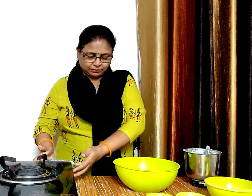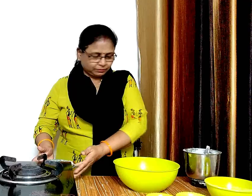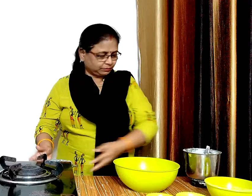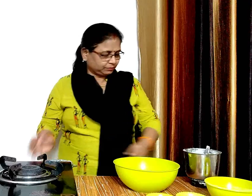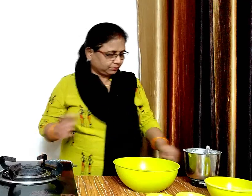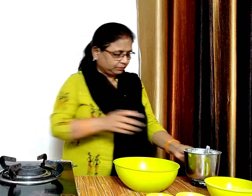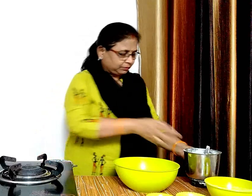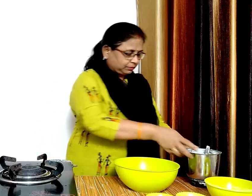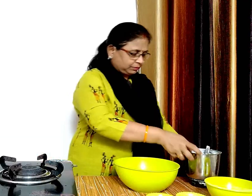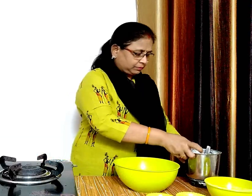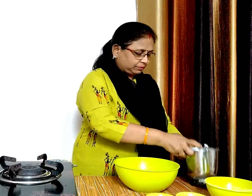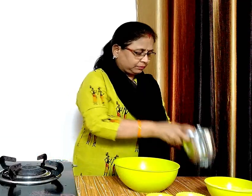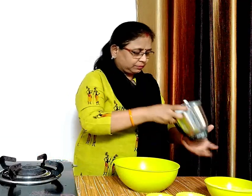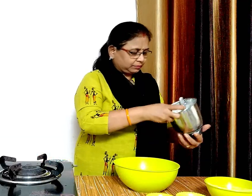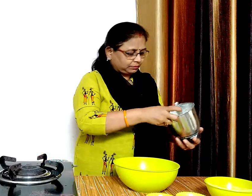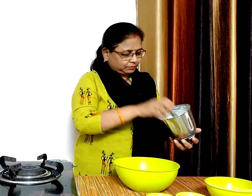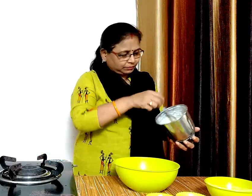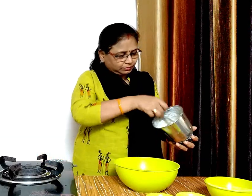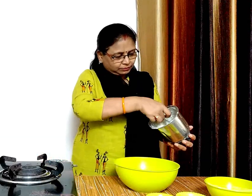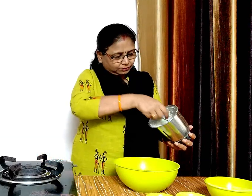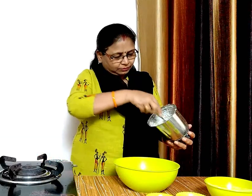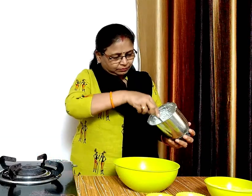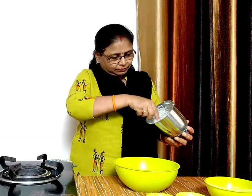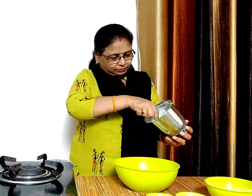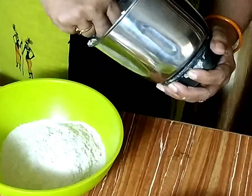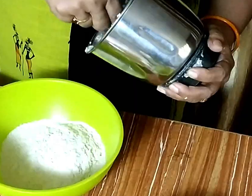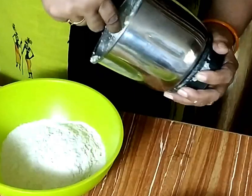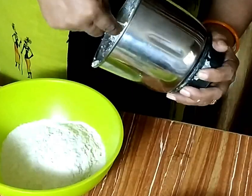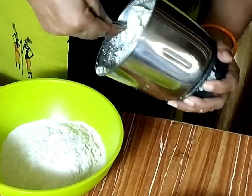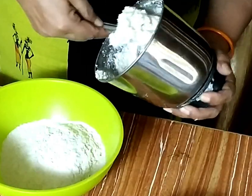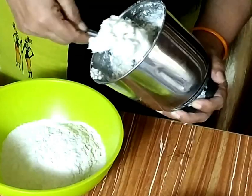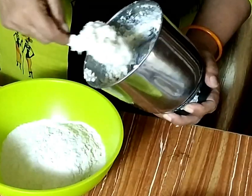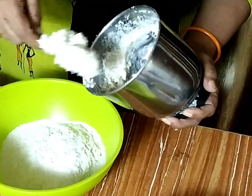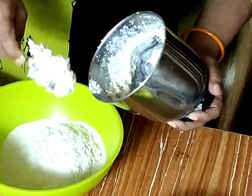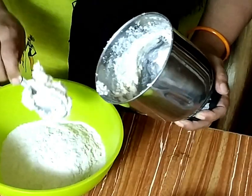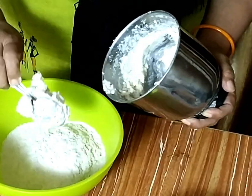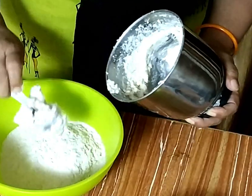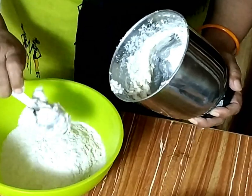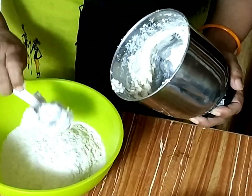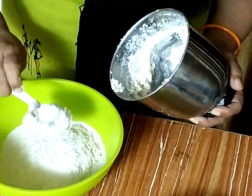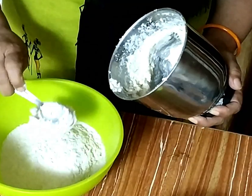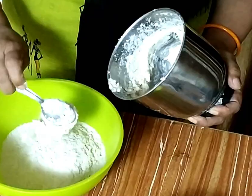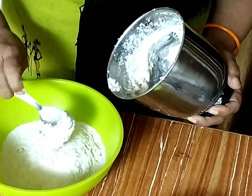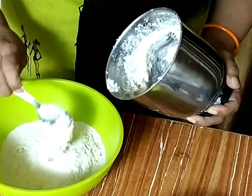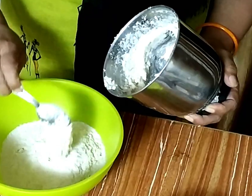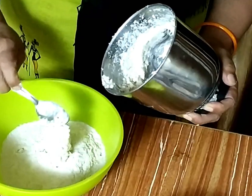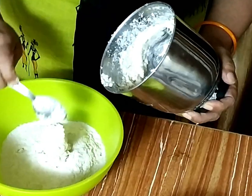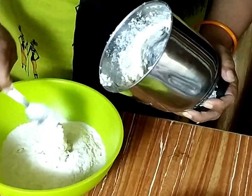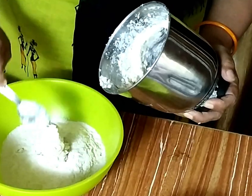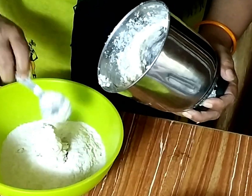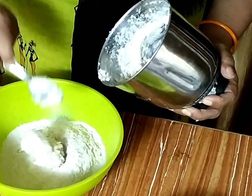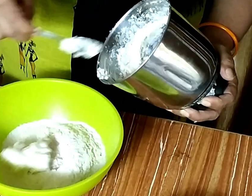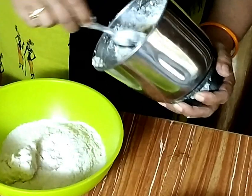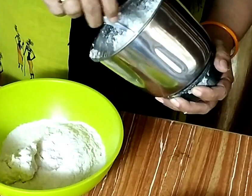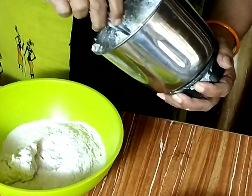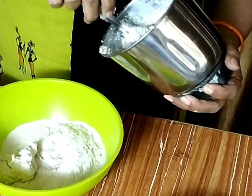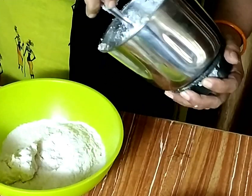आटाएंगे अब बड़े